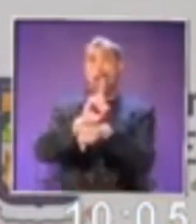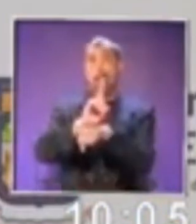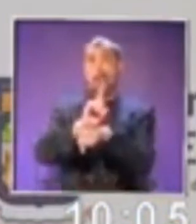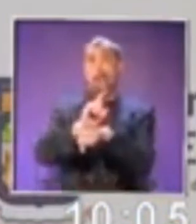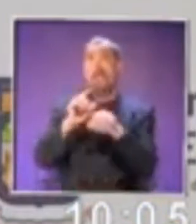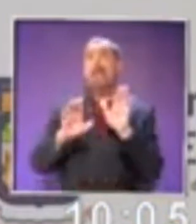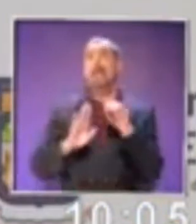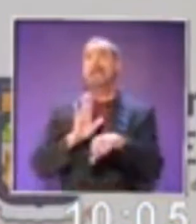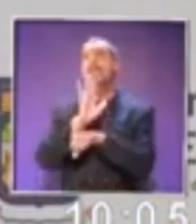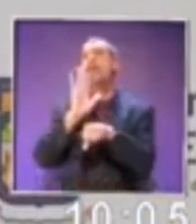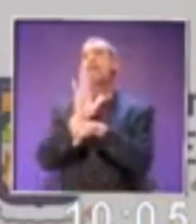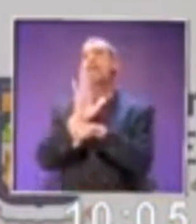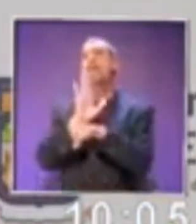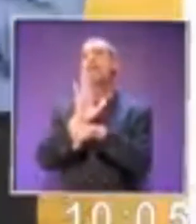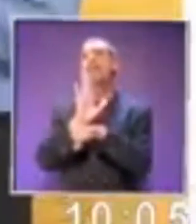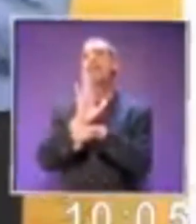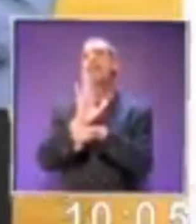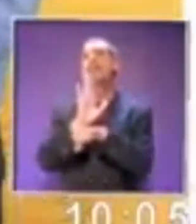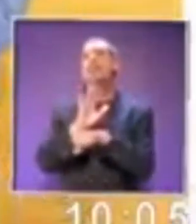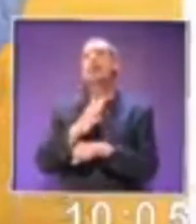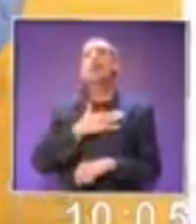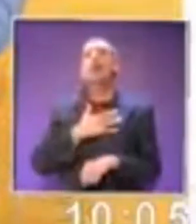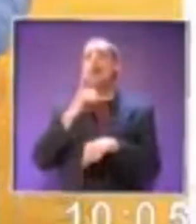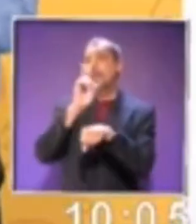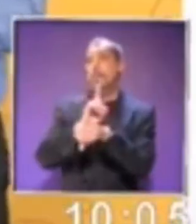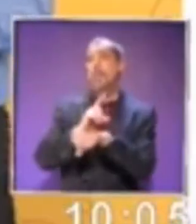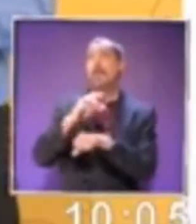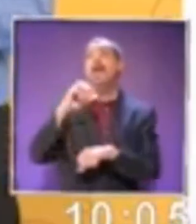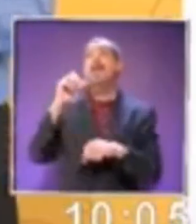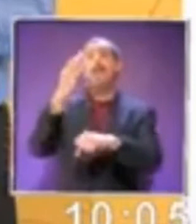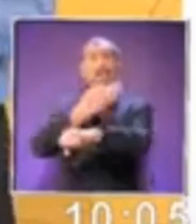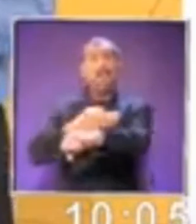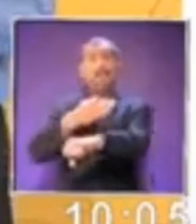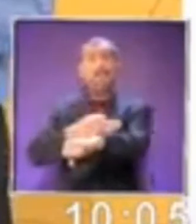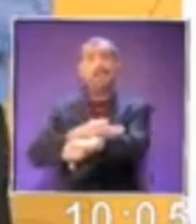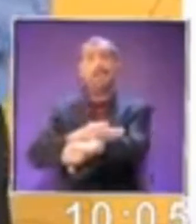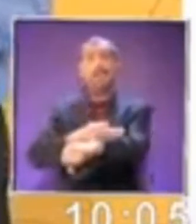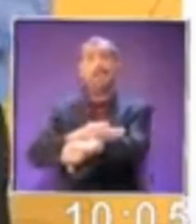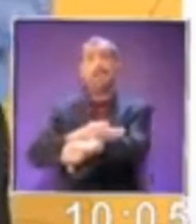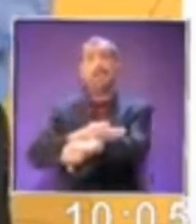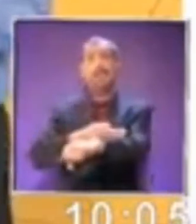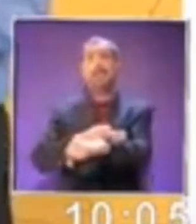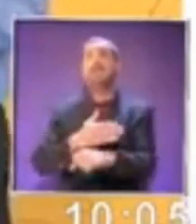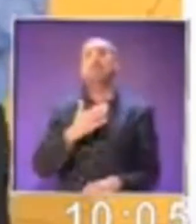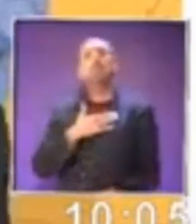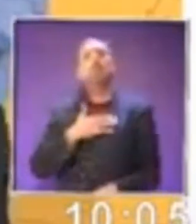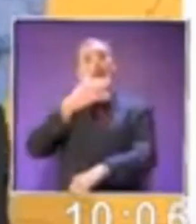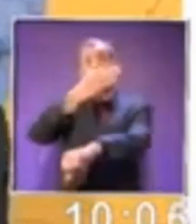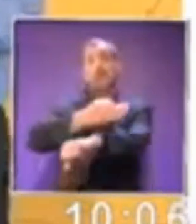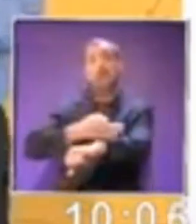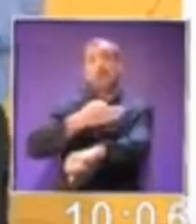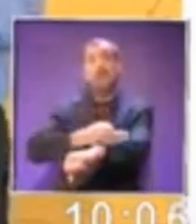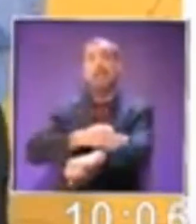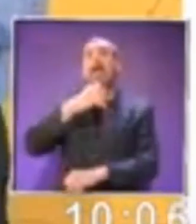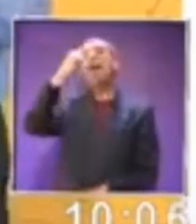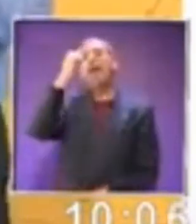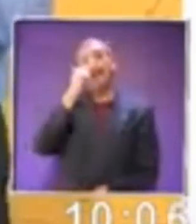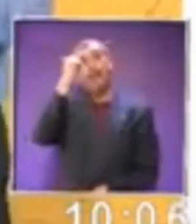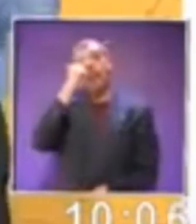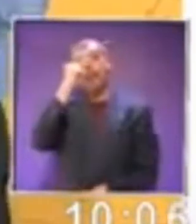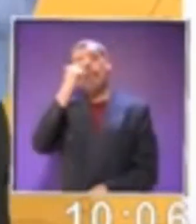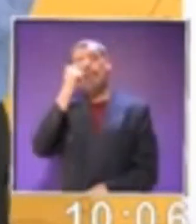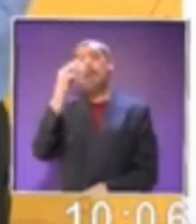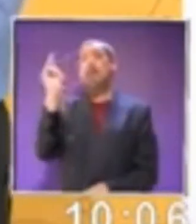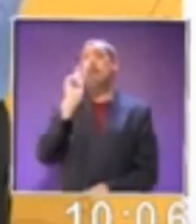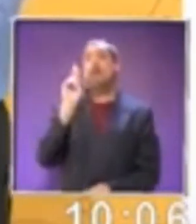mañana. ¿Cuál es el otro, compañero? Utilizamos en la tarde, por ejemplo, good afternoon. ¿Sí? Y en la noche utilizamos